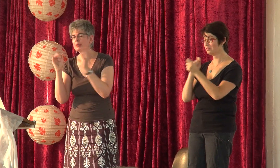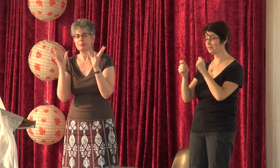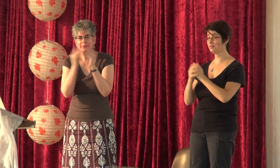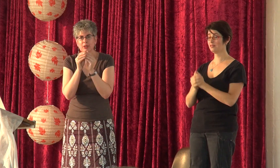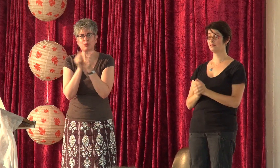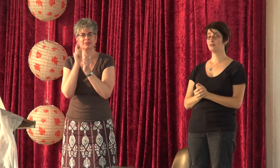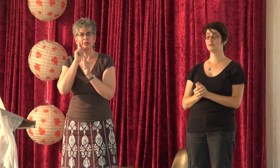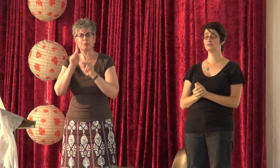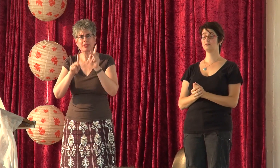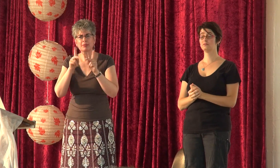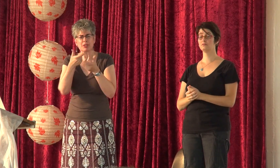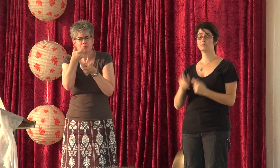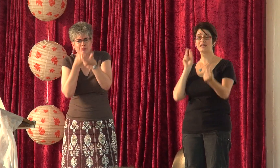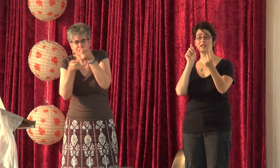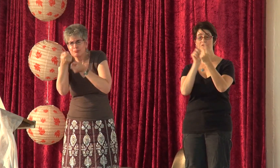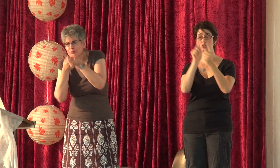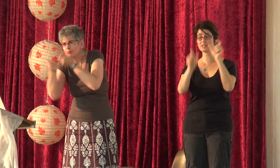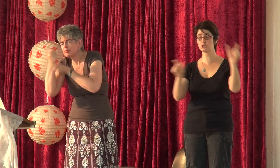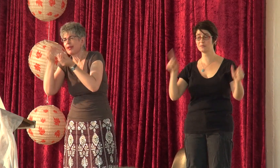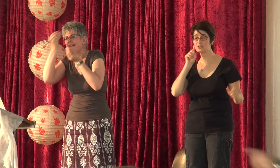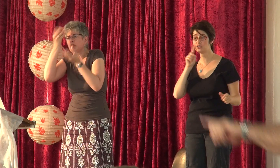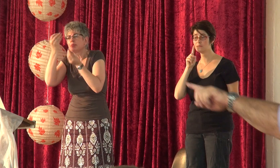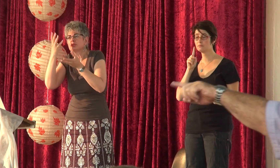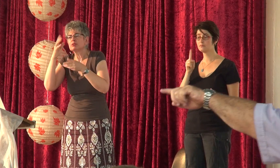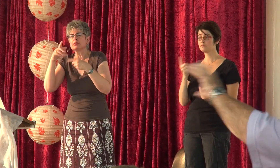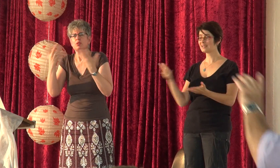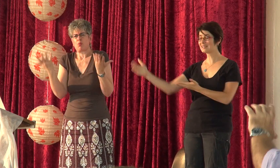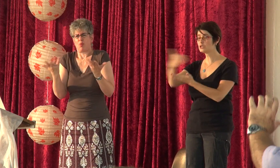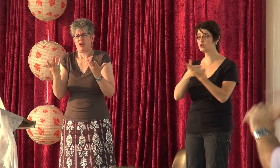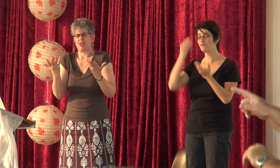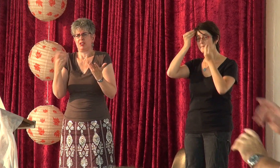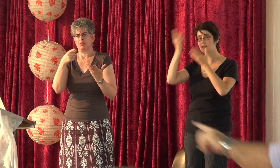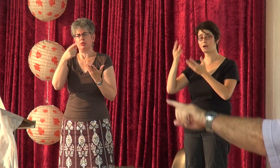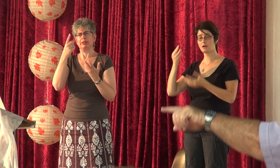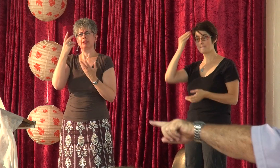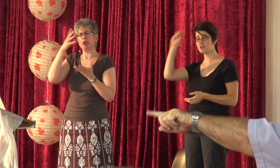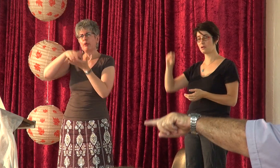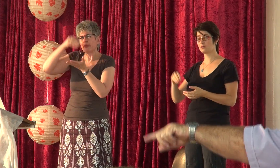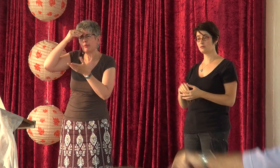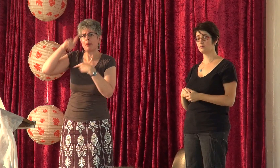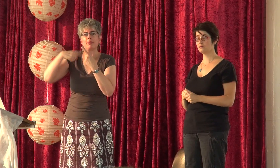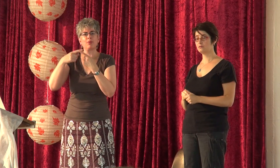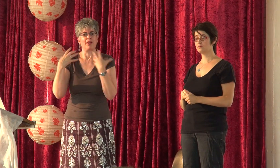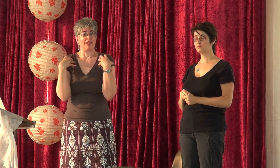מחקר לגבי התקשורת של לקבל אינפורמציה לשירותי בריאות אנחנו עושים מידע